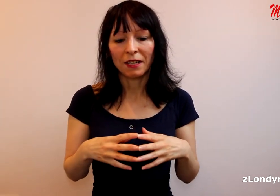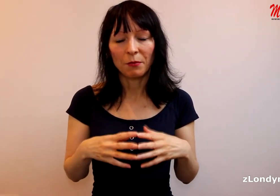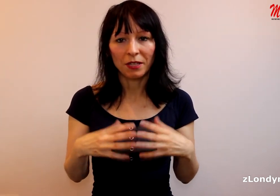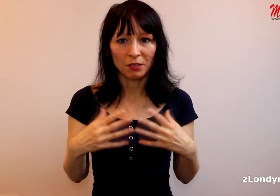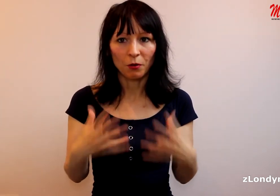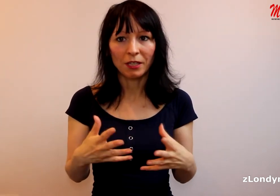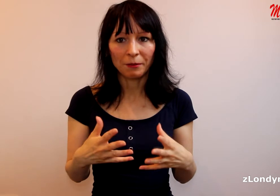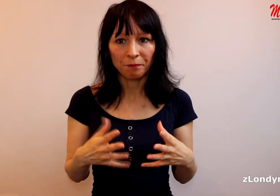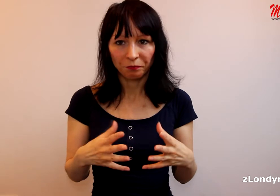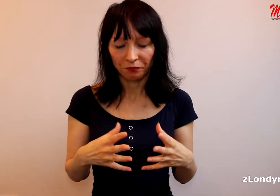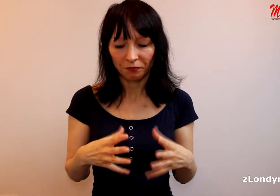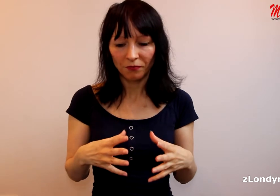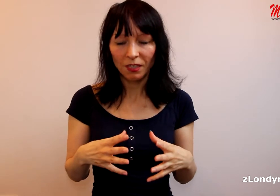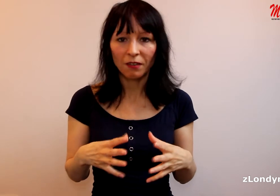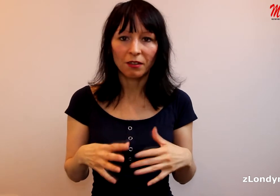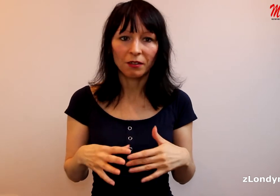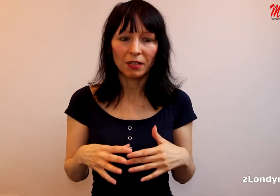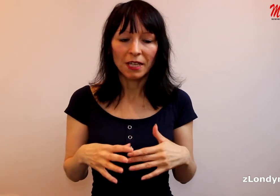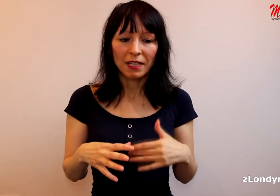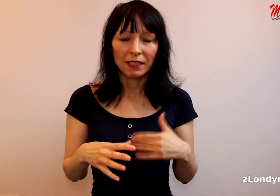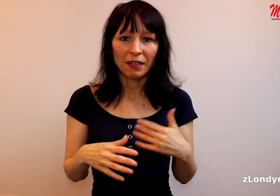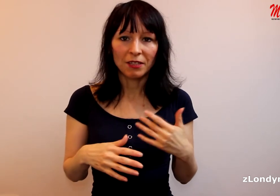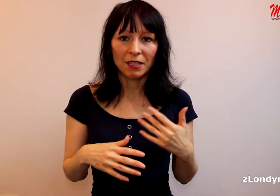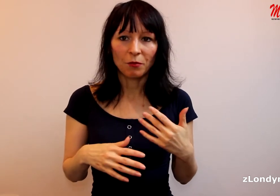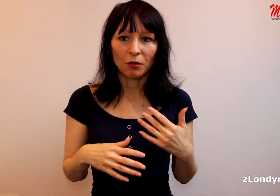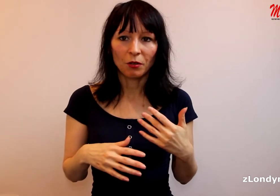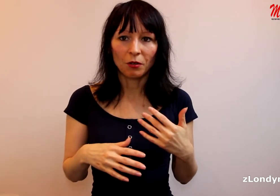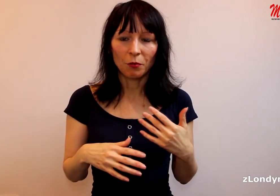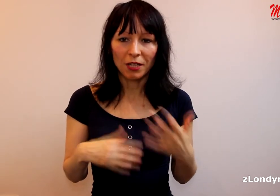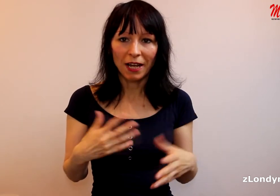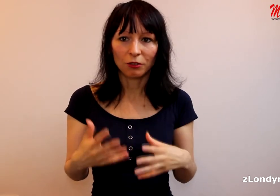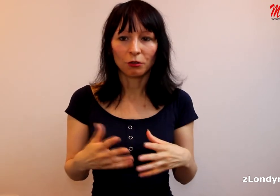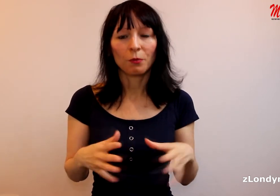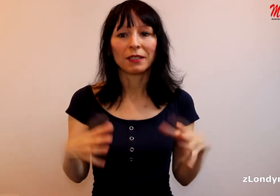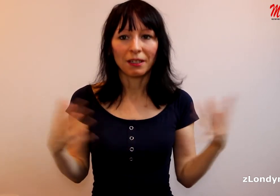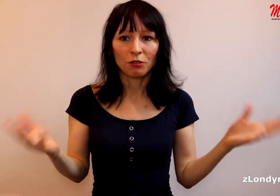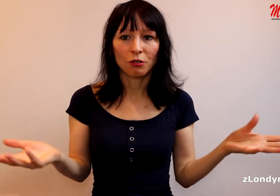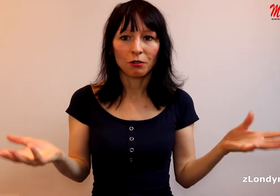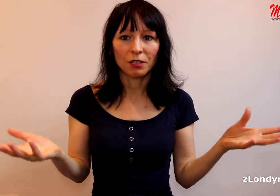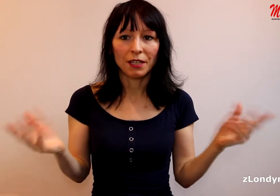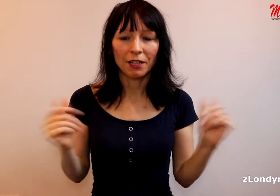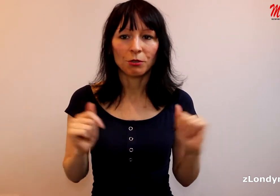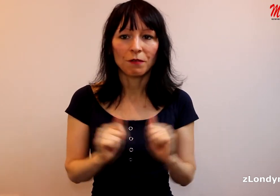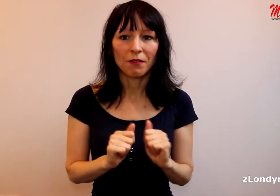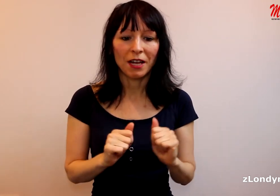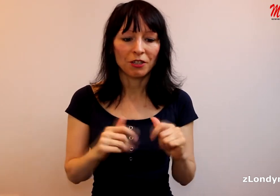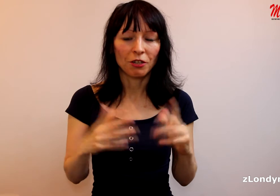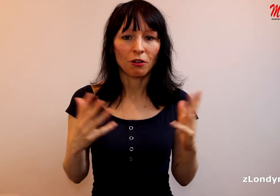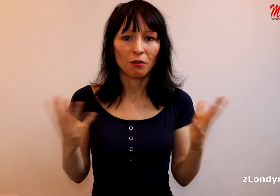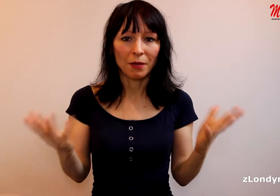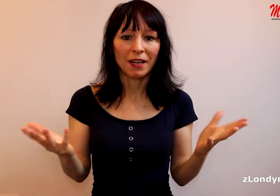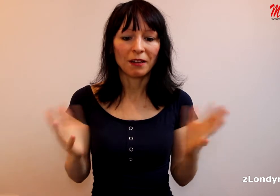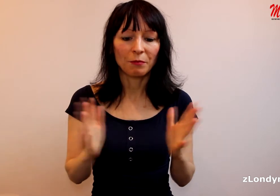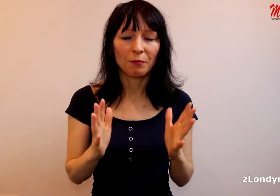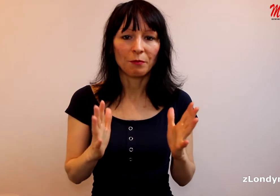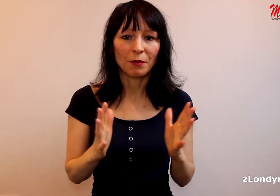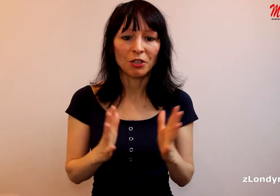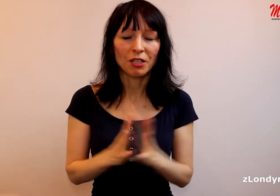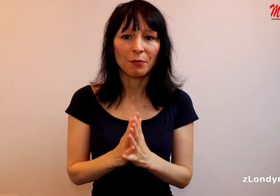Pierce Morgan televizní moderátor, to byl ten, co se nelichotivě vyjádřil o Meghan, manželce